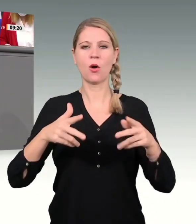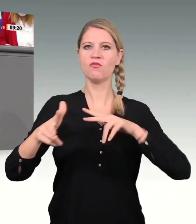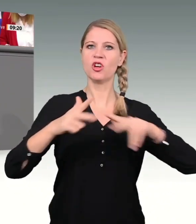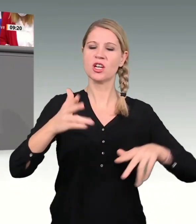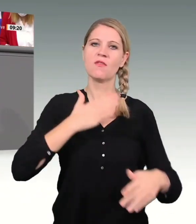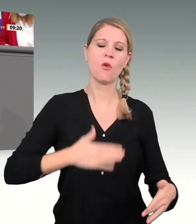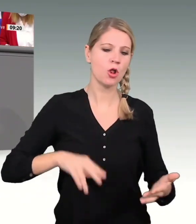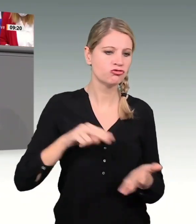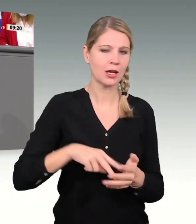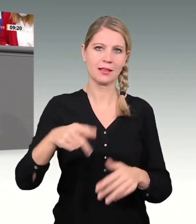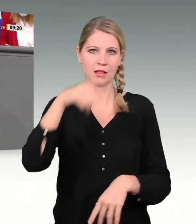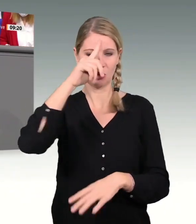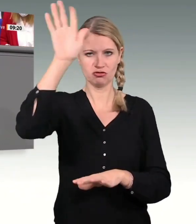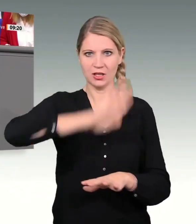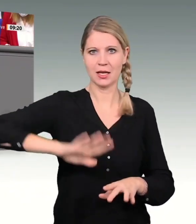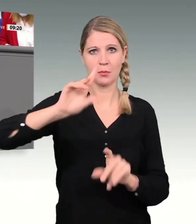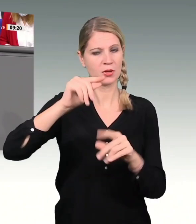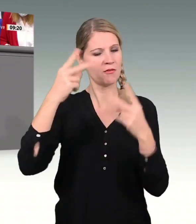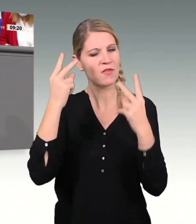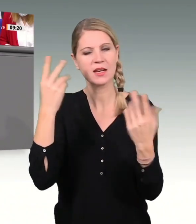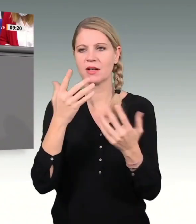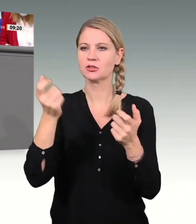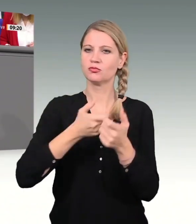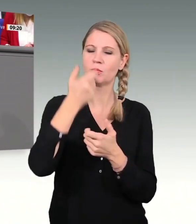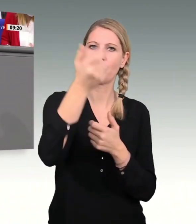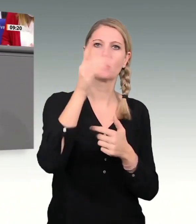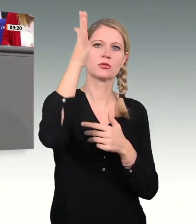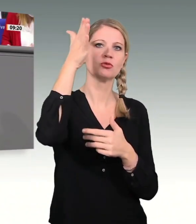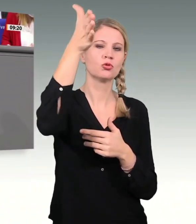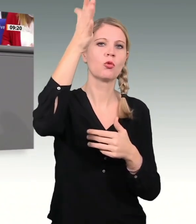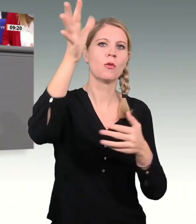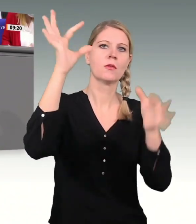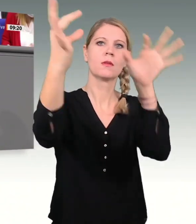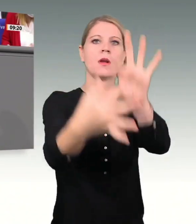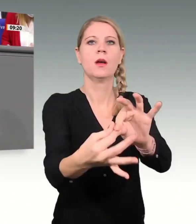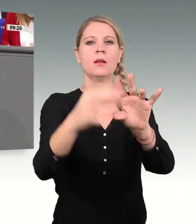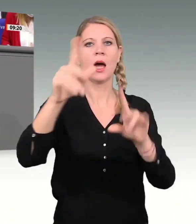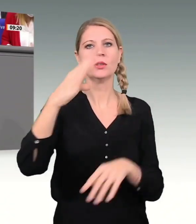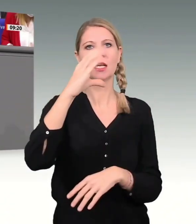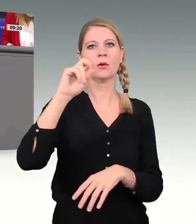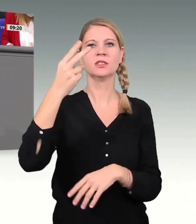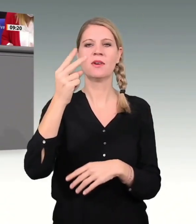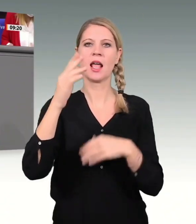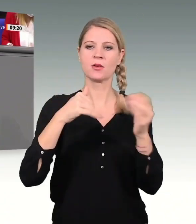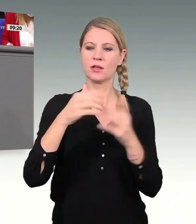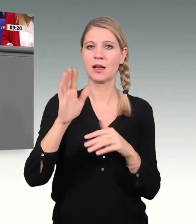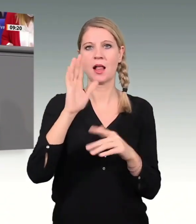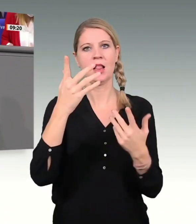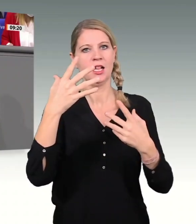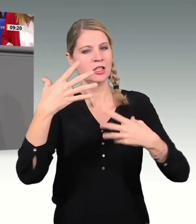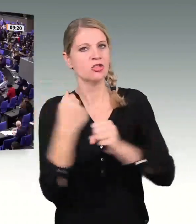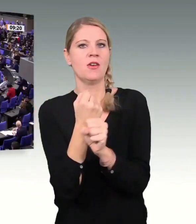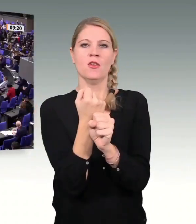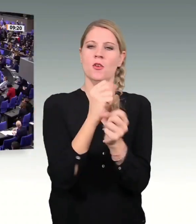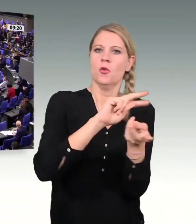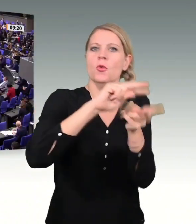Landes, dass die Brücken in der Zukunft ankommen, dass sie in der CO2-neutralität ankommen. Das ist unsere Aufgabe im Hier und Jetzt. Und genau